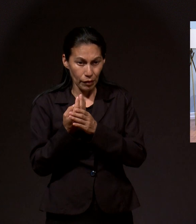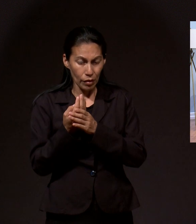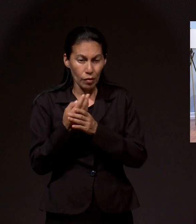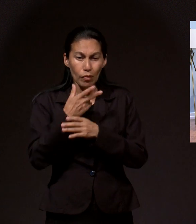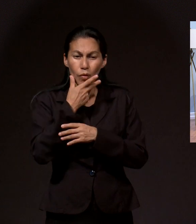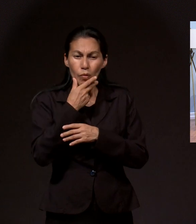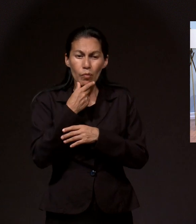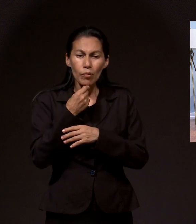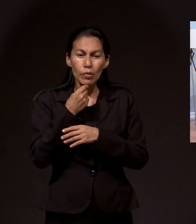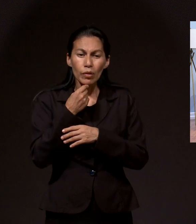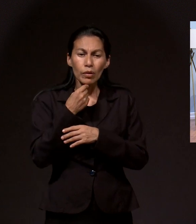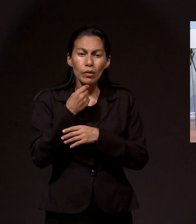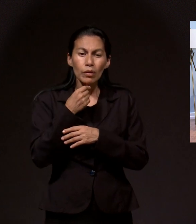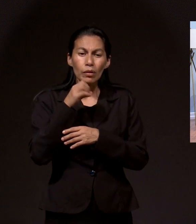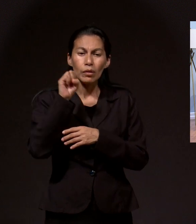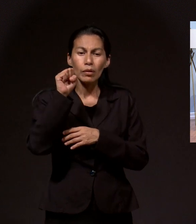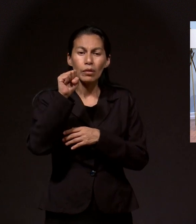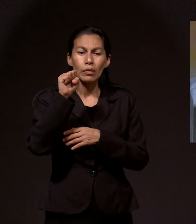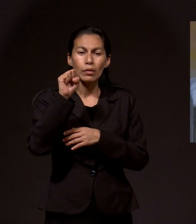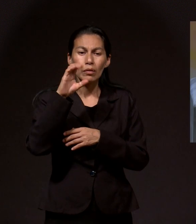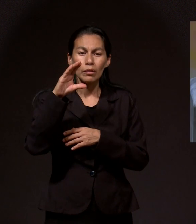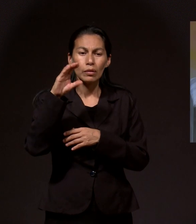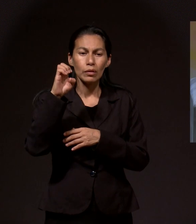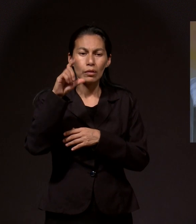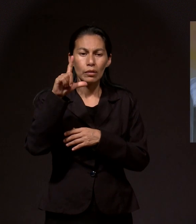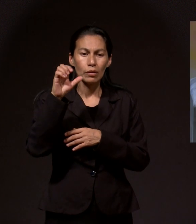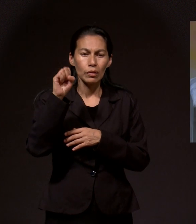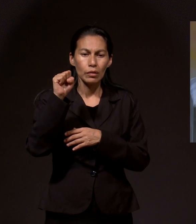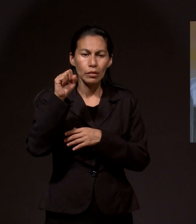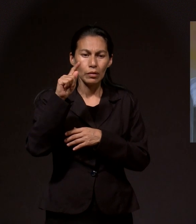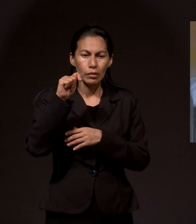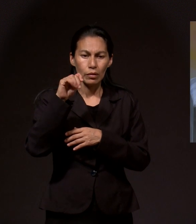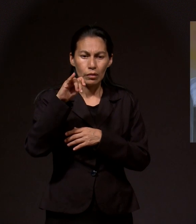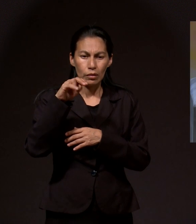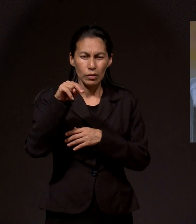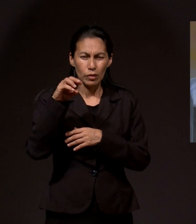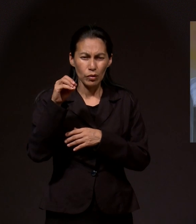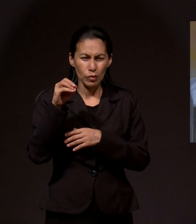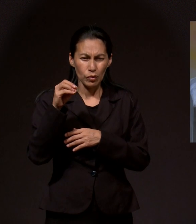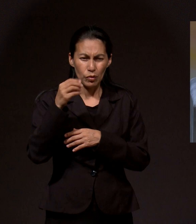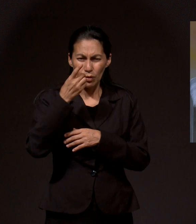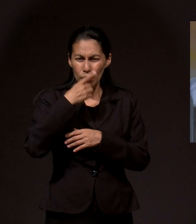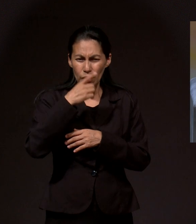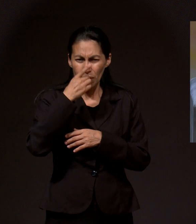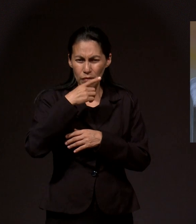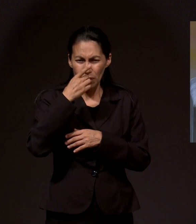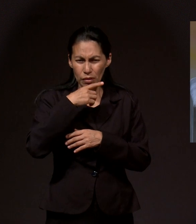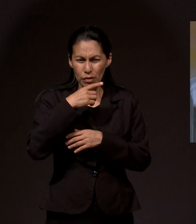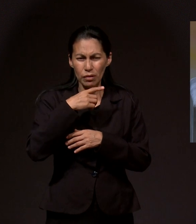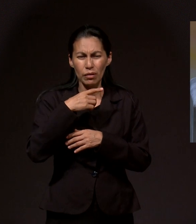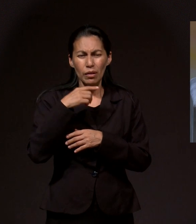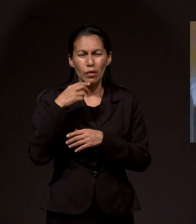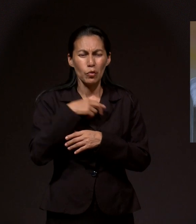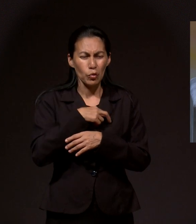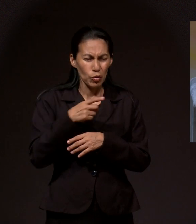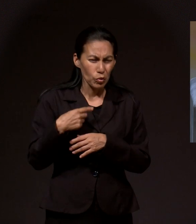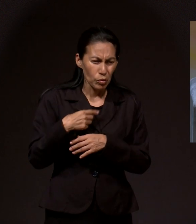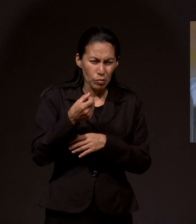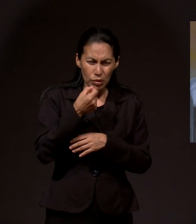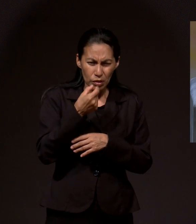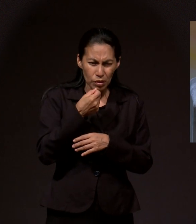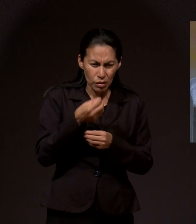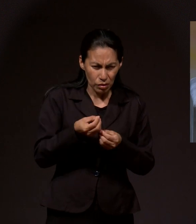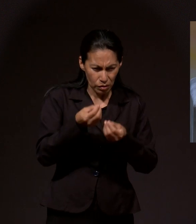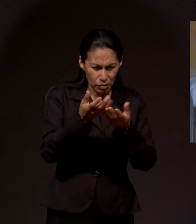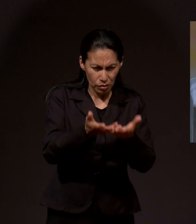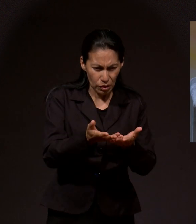visitar al señor Celestino. Él está malito. Es diabético y fuimos a dejarle unas medicinas. Y entonces,